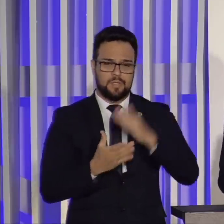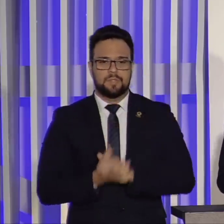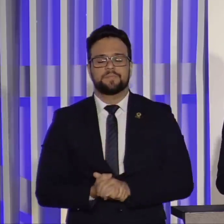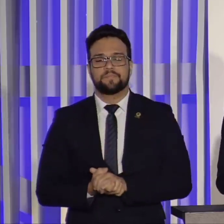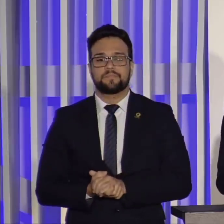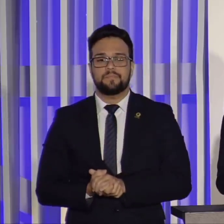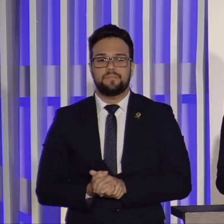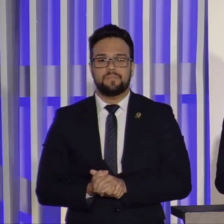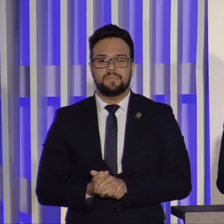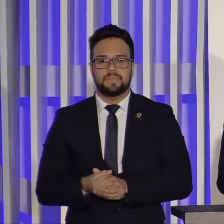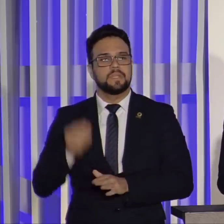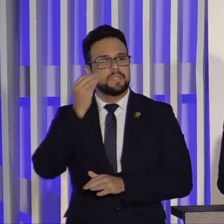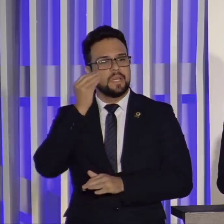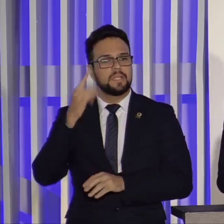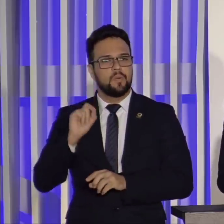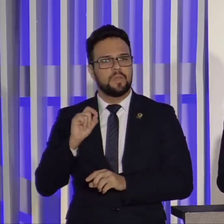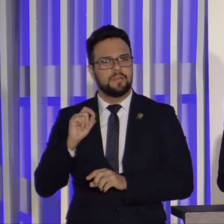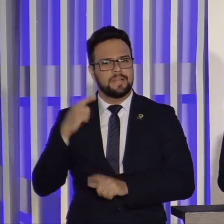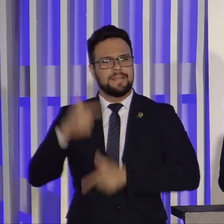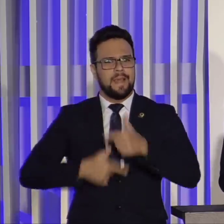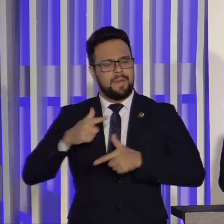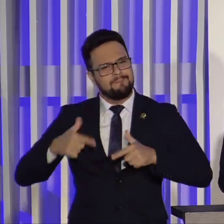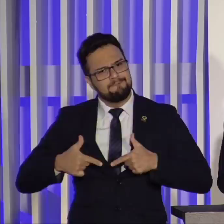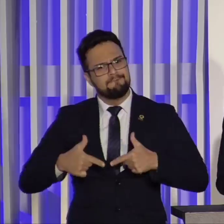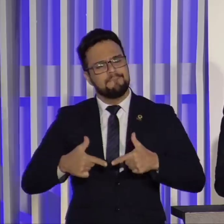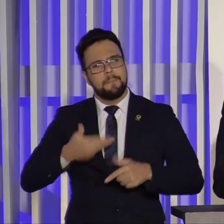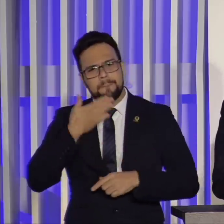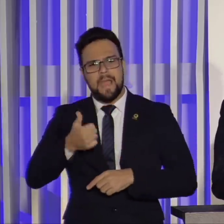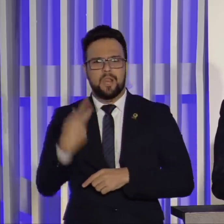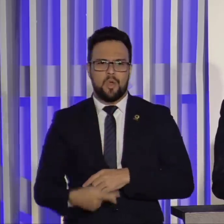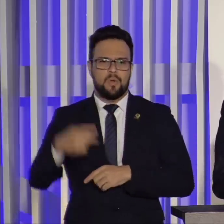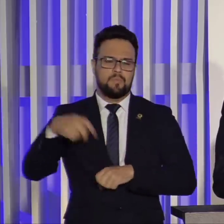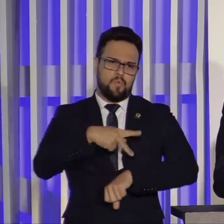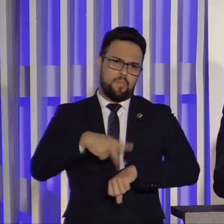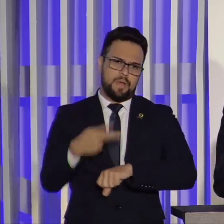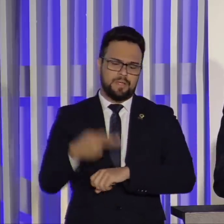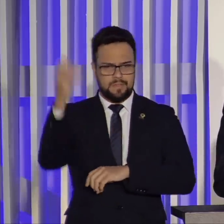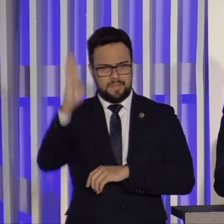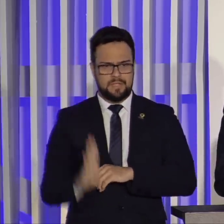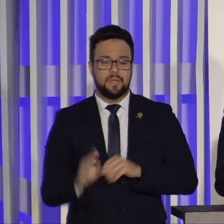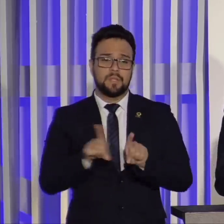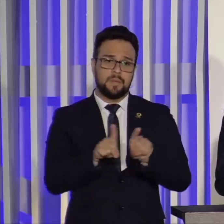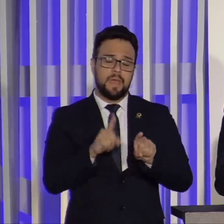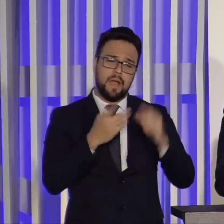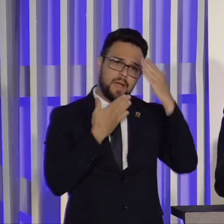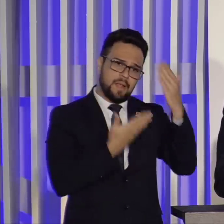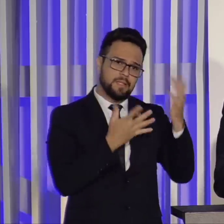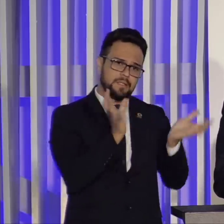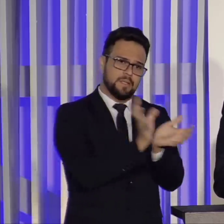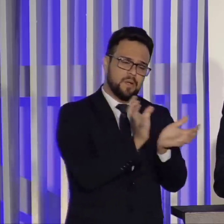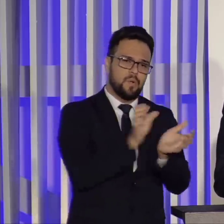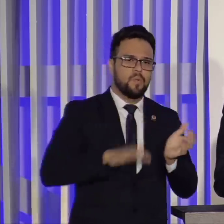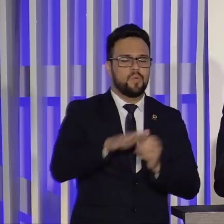busca fazer o melhor para o seu país. Agradeço a classe política, prezado Eduardo Gomes,